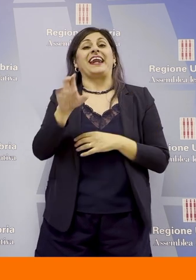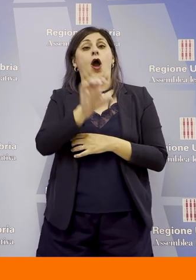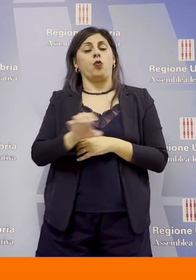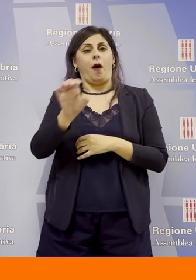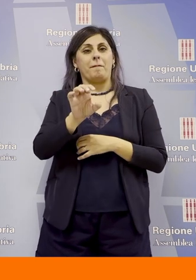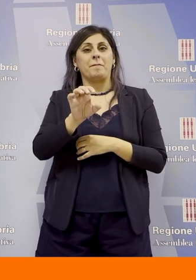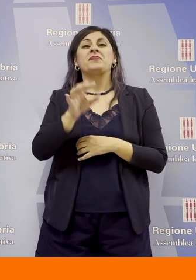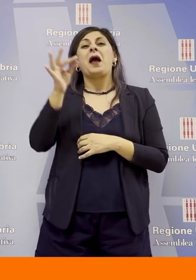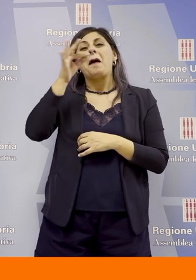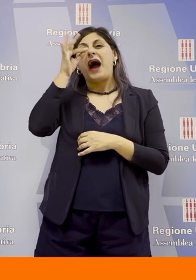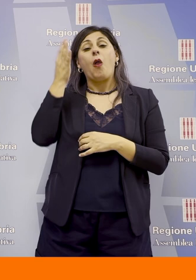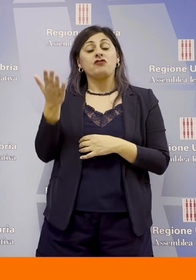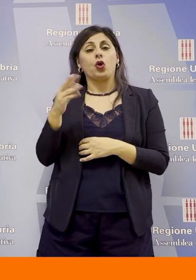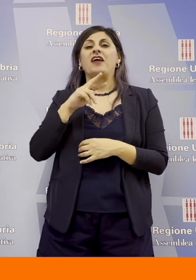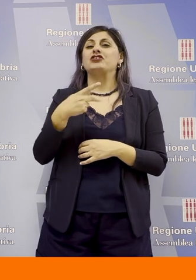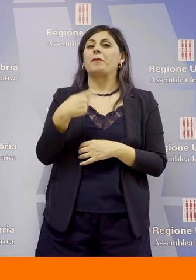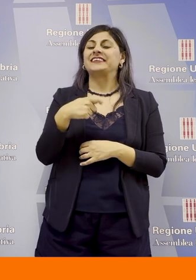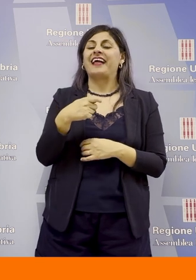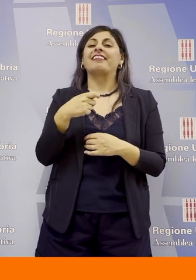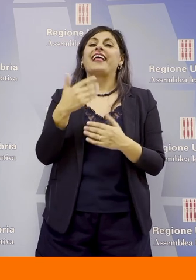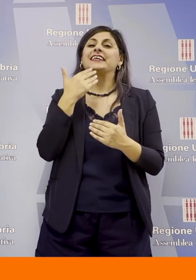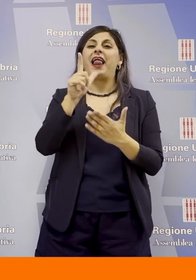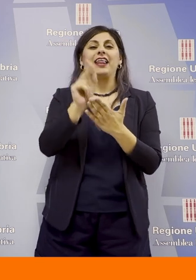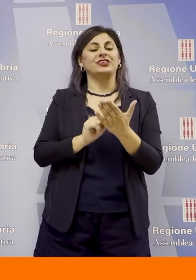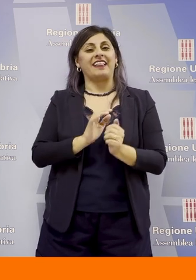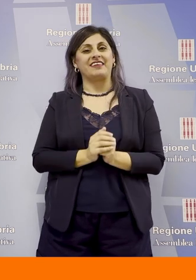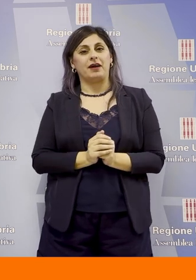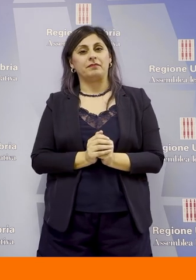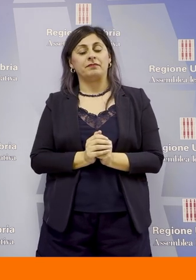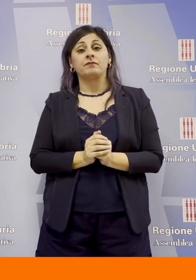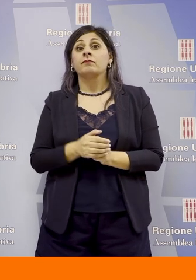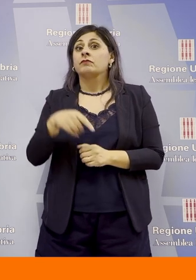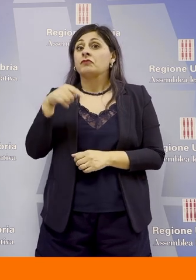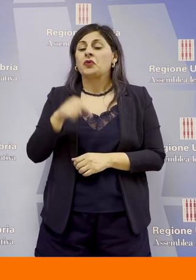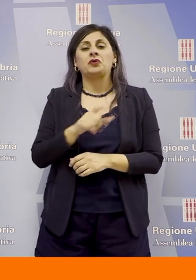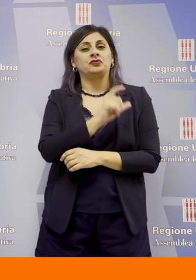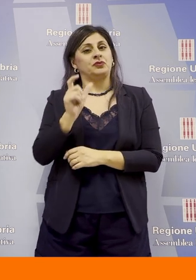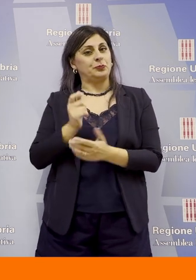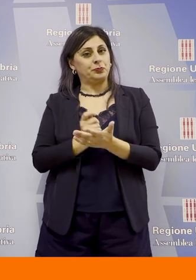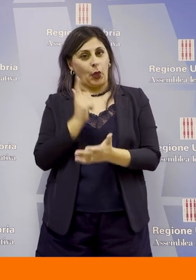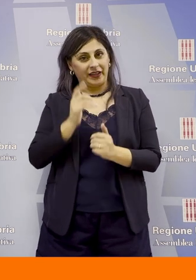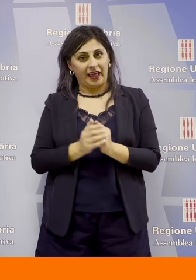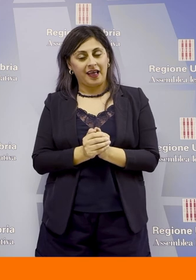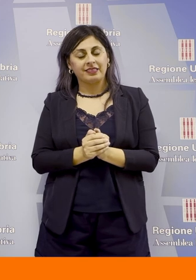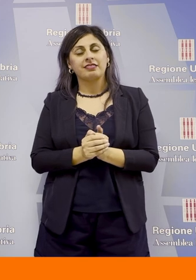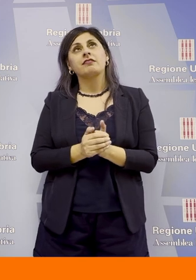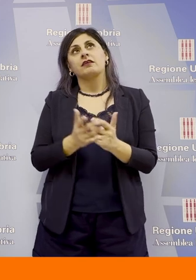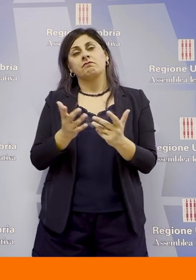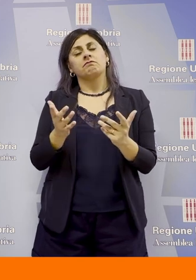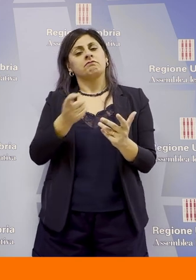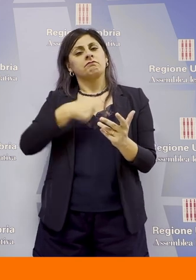Fioroni, vicepresidente dell'Assemblea legislativa. Oggi è un'importante giornata in cui continuiamo